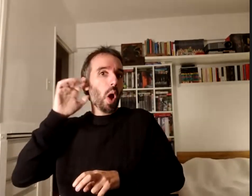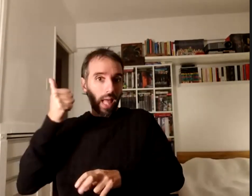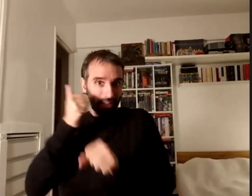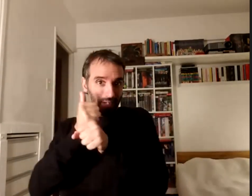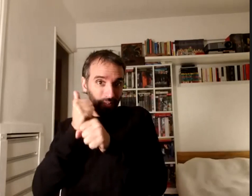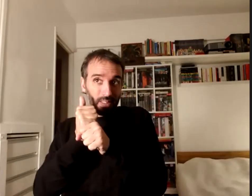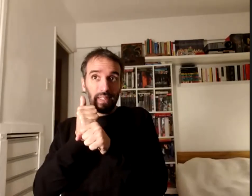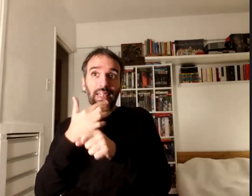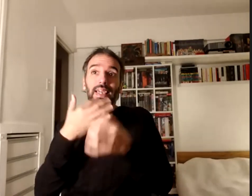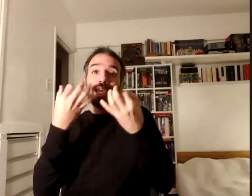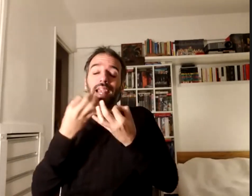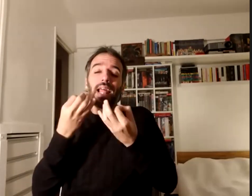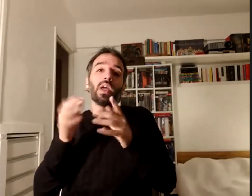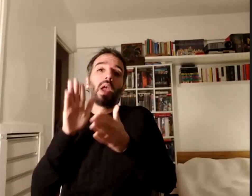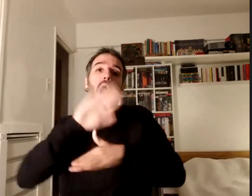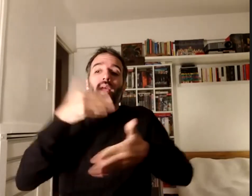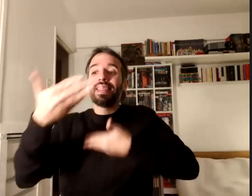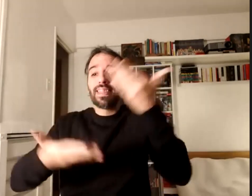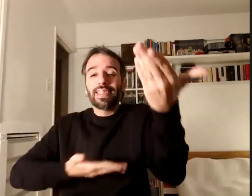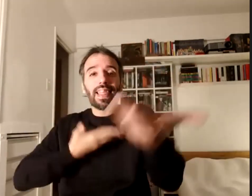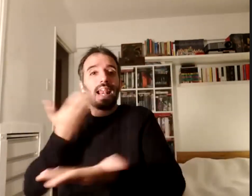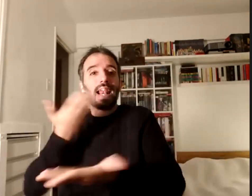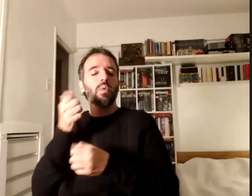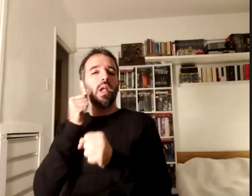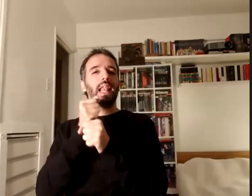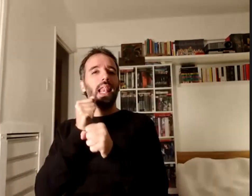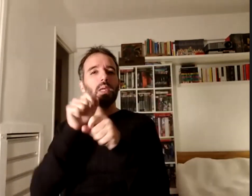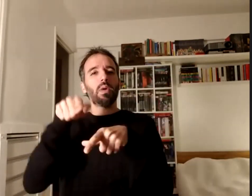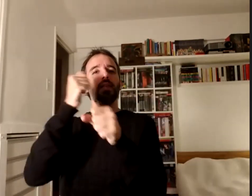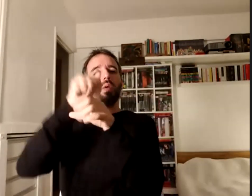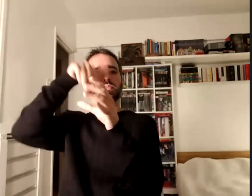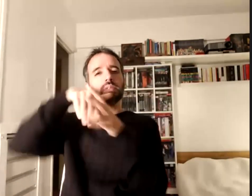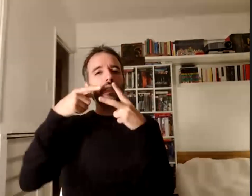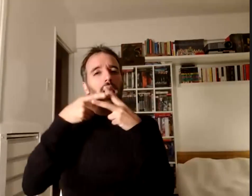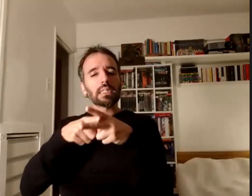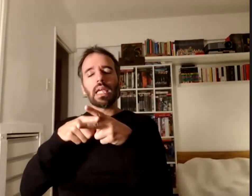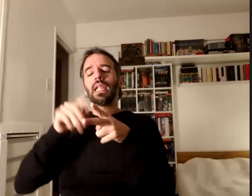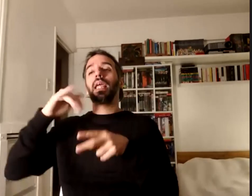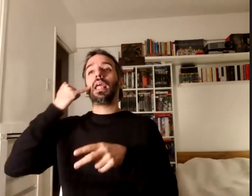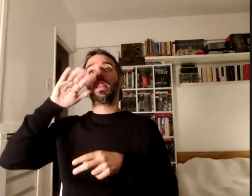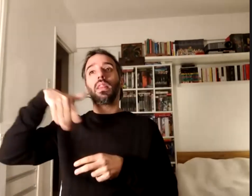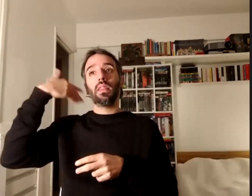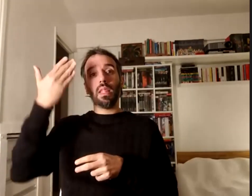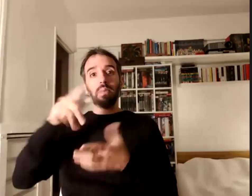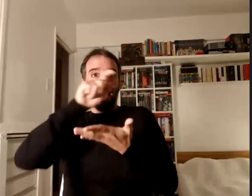intercambio con el equipo y el trabajo en ese taller y después escribir un poco sobre esto